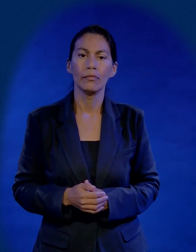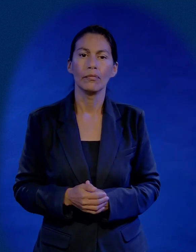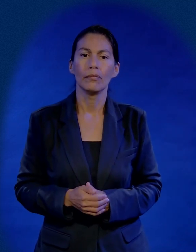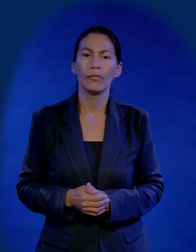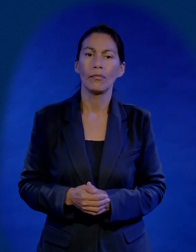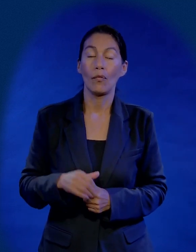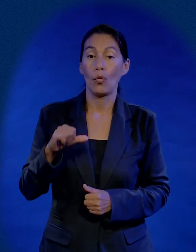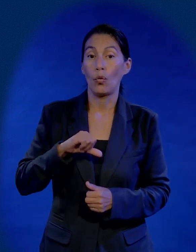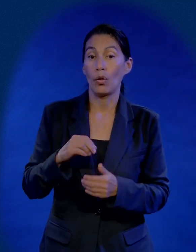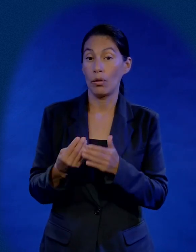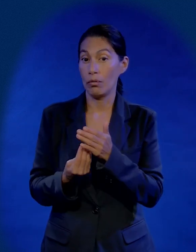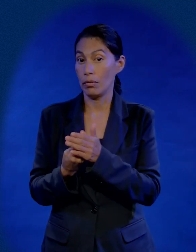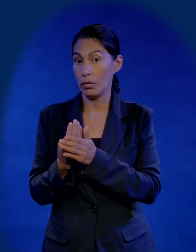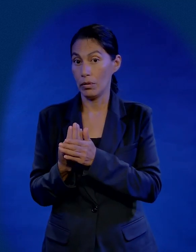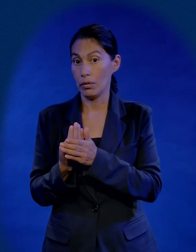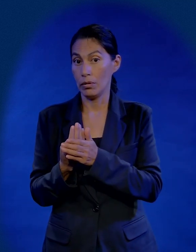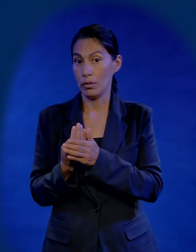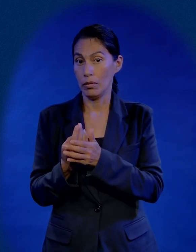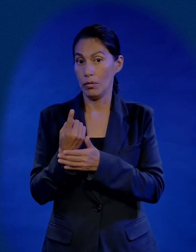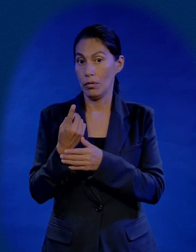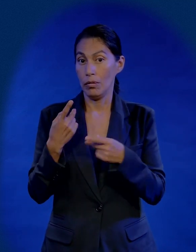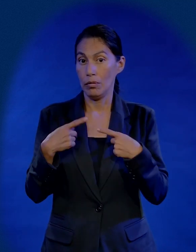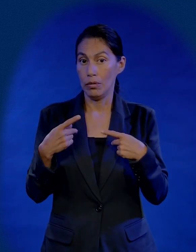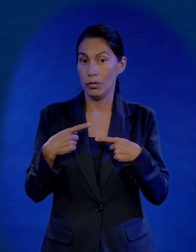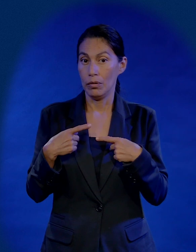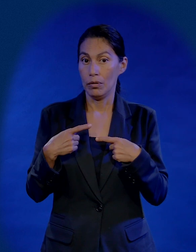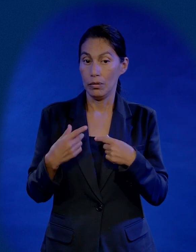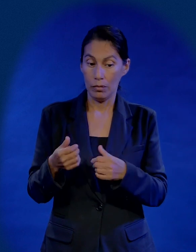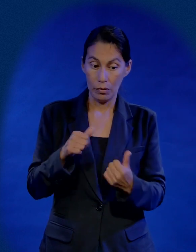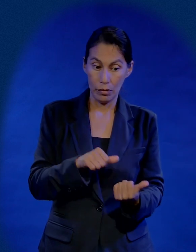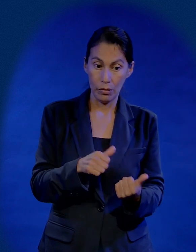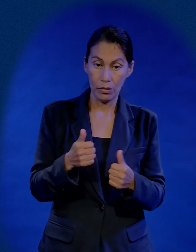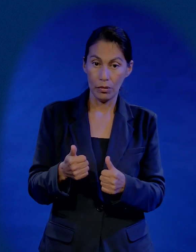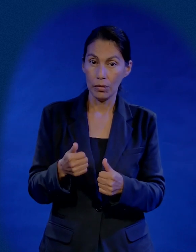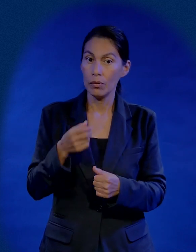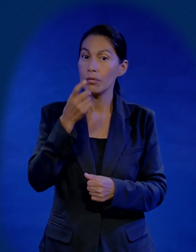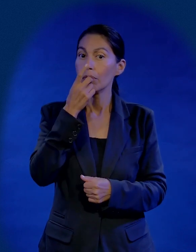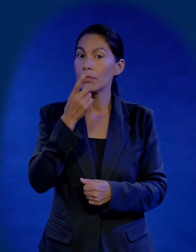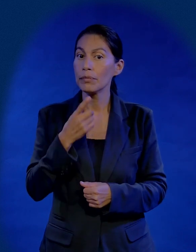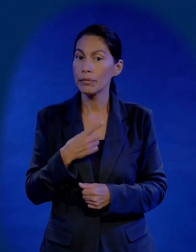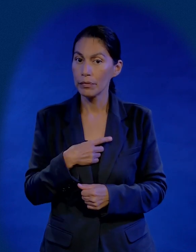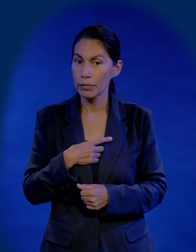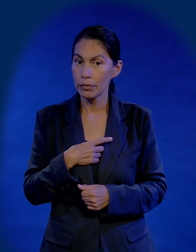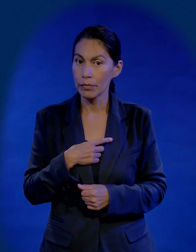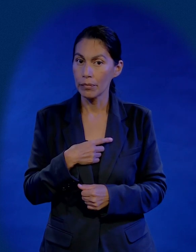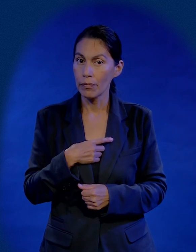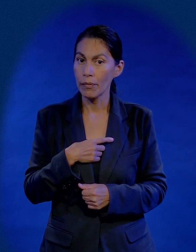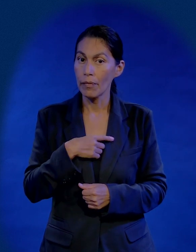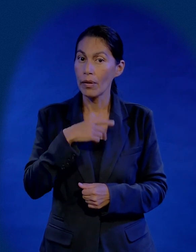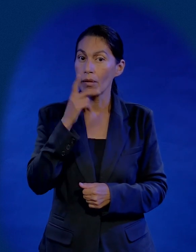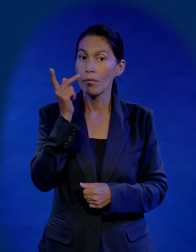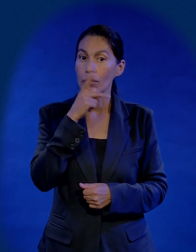cuando salí esta mañana de la pila una de las personas que se bautizó me volvió a decir lo mismo pastor